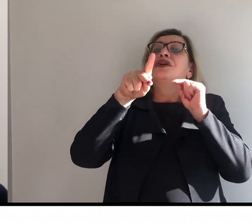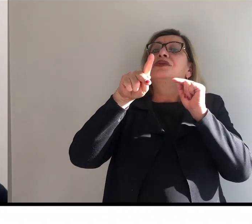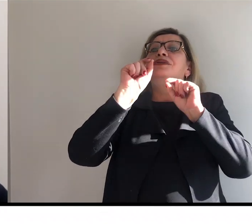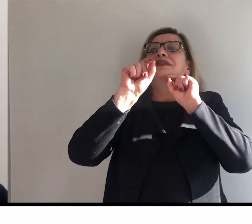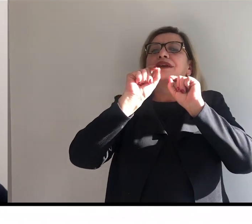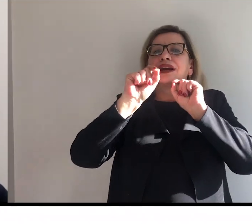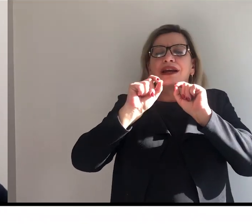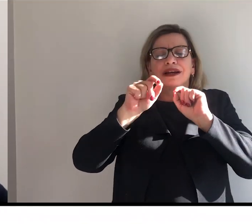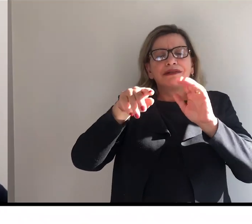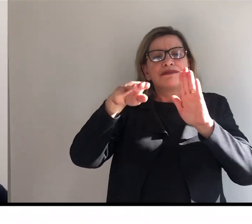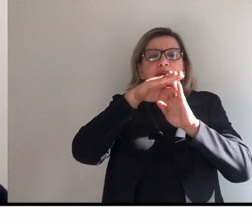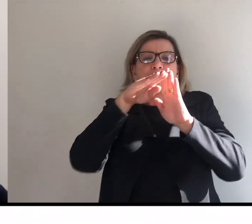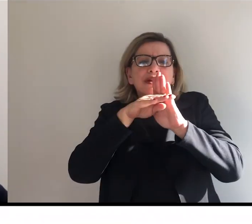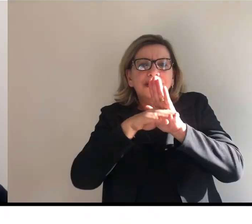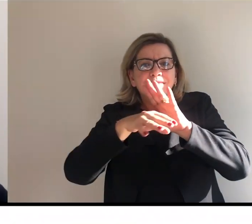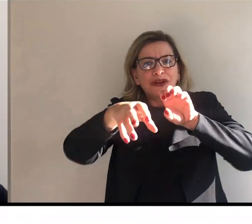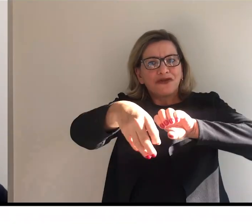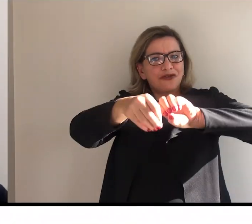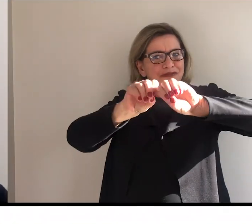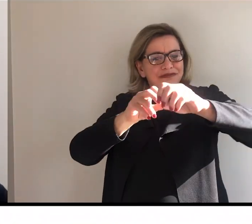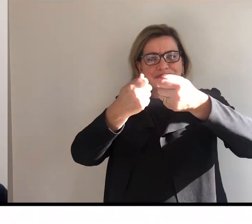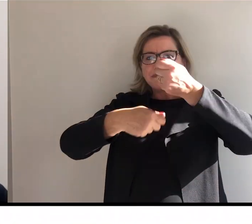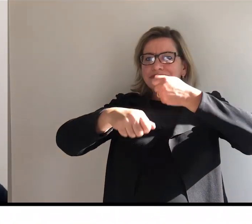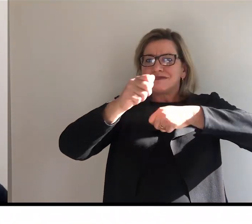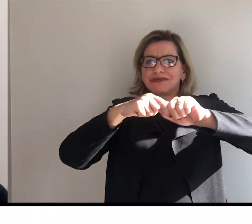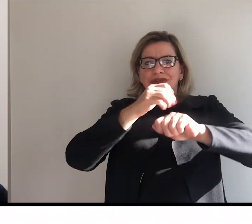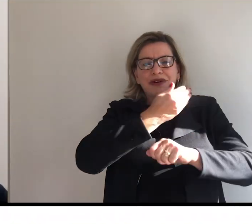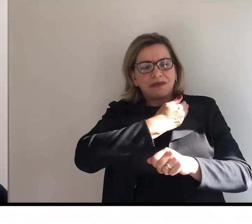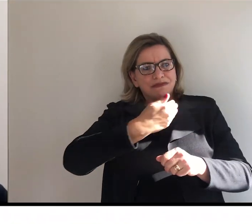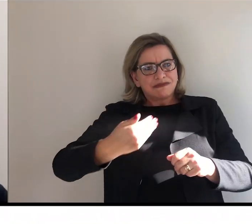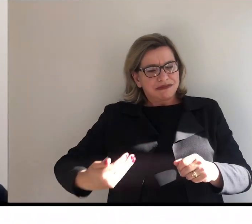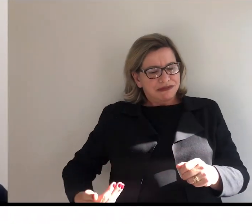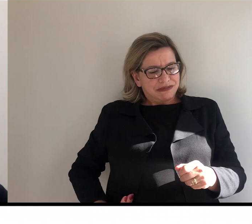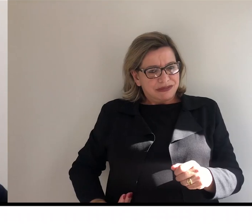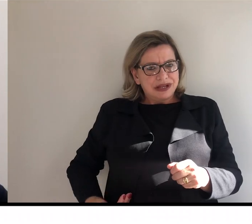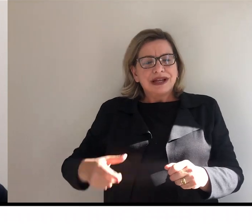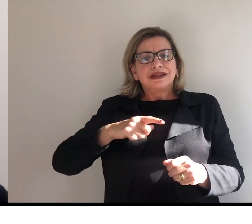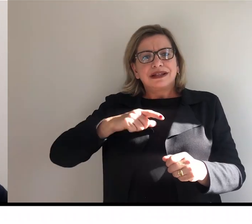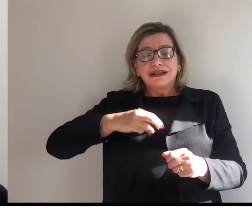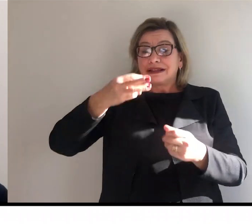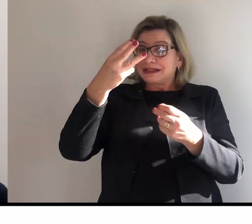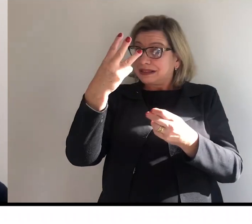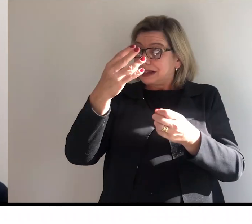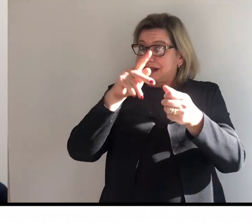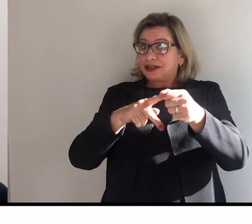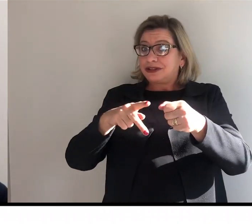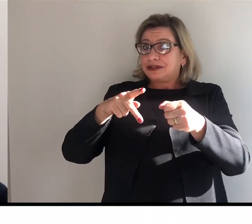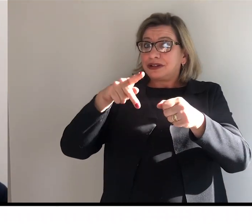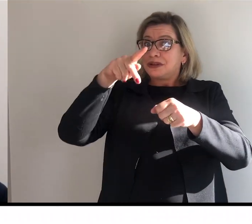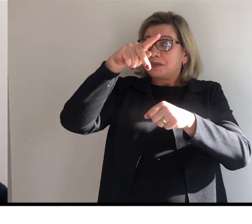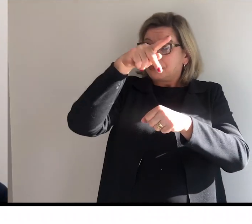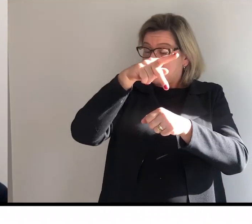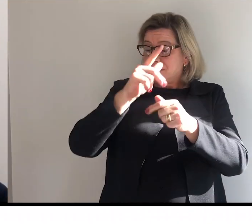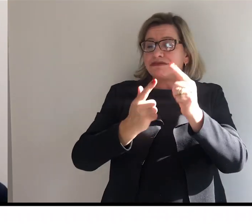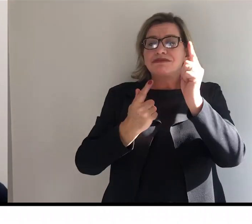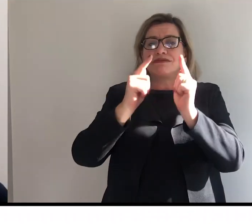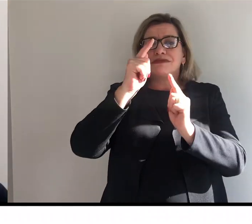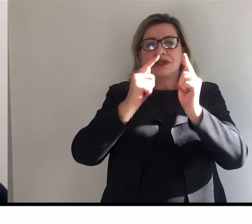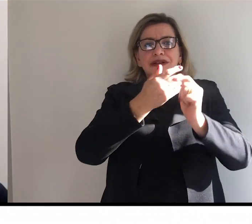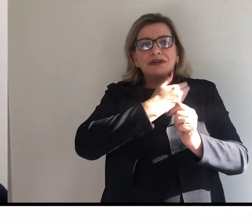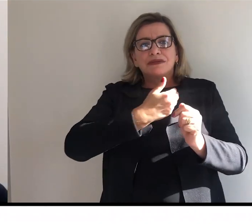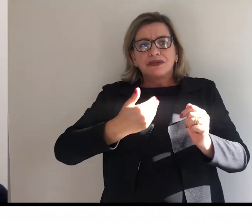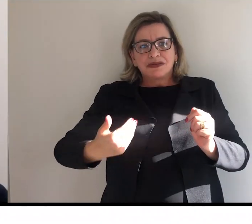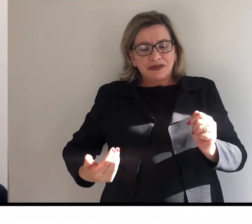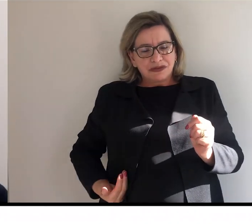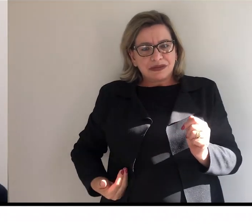de formação em administração pública, e ele é composto por três especializações, né, especialização em gestão pública, gestão